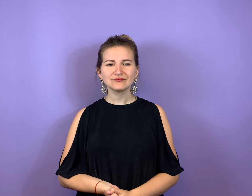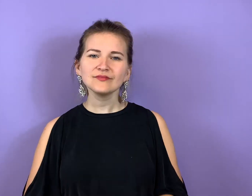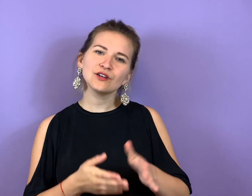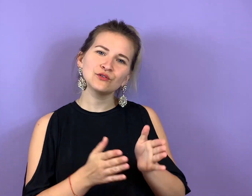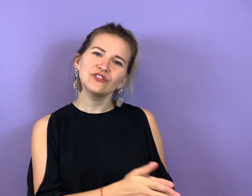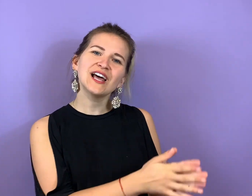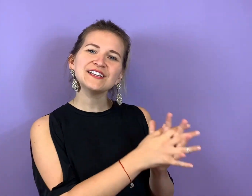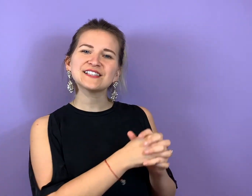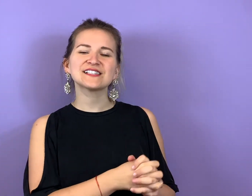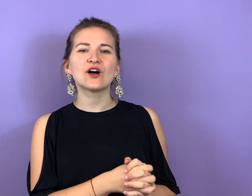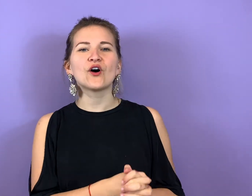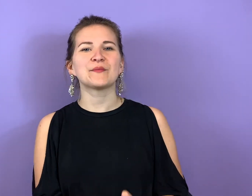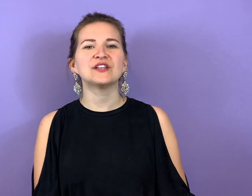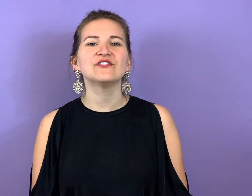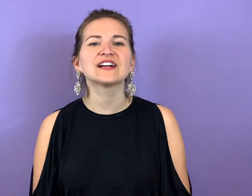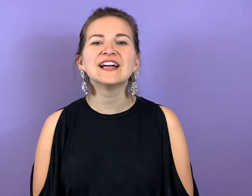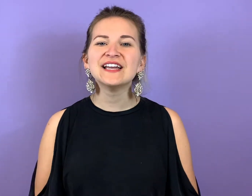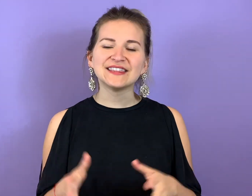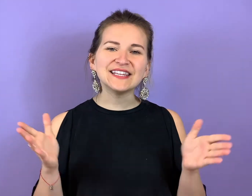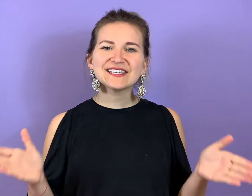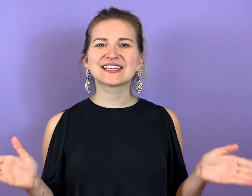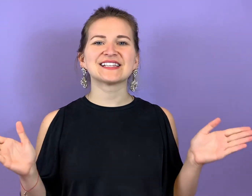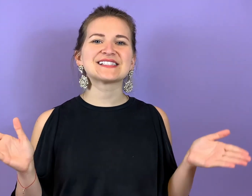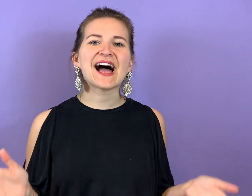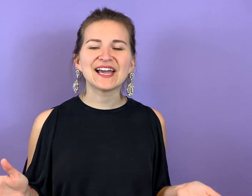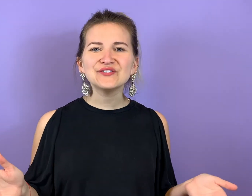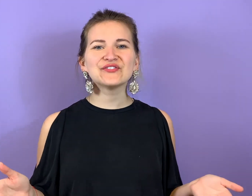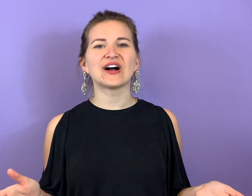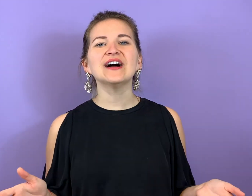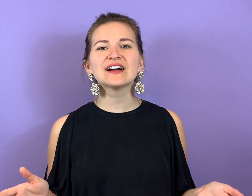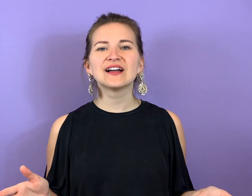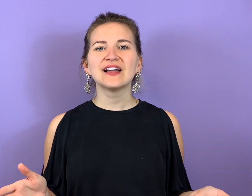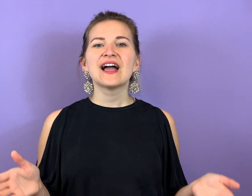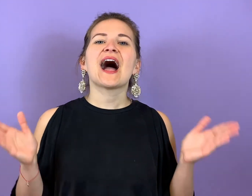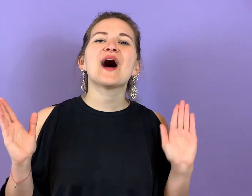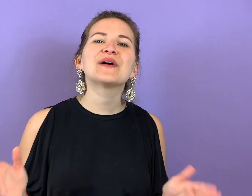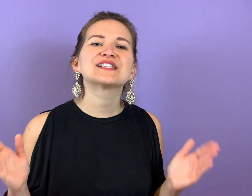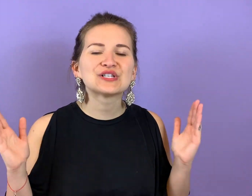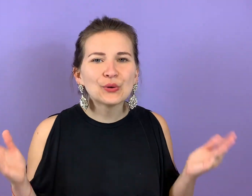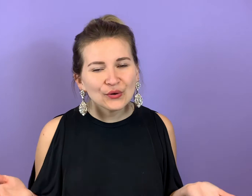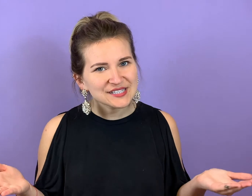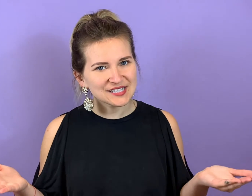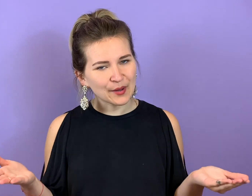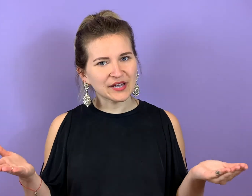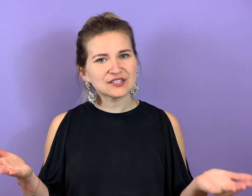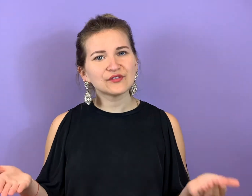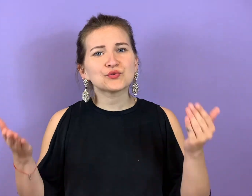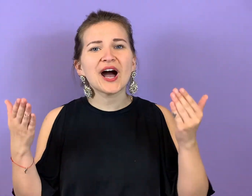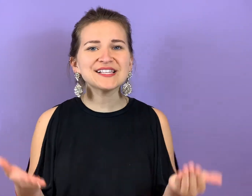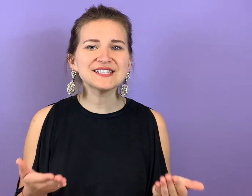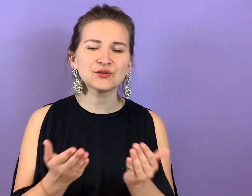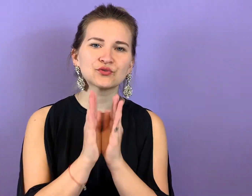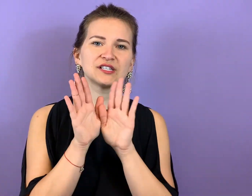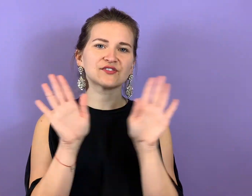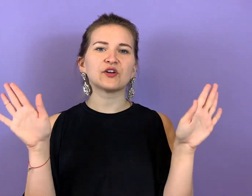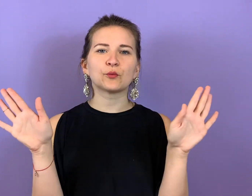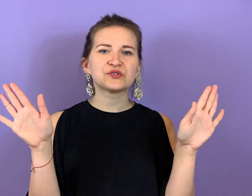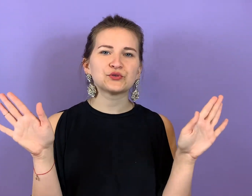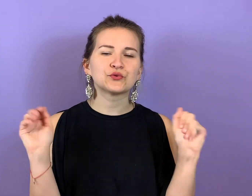Und vielleicht ist es auch am Anfang nicht ganz einfach, aber es lohnt sich am Ende, weil du hast ja nur die zwei Optionen.